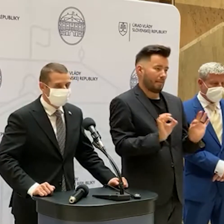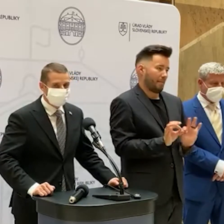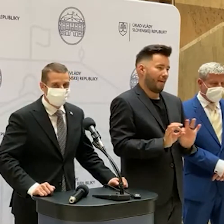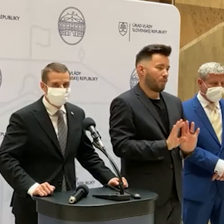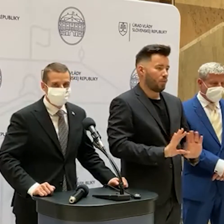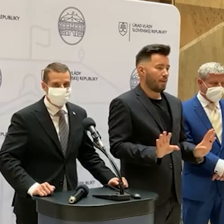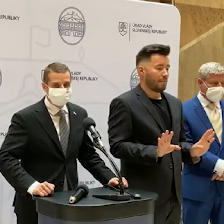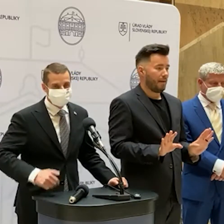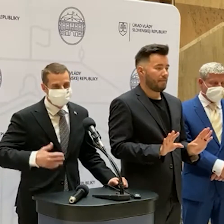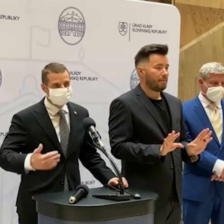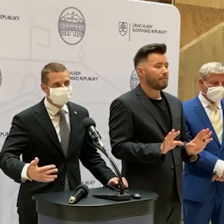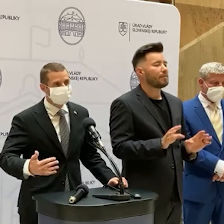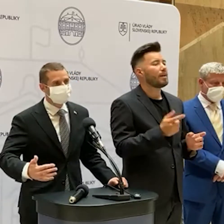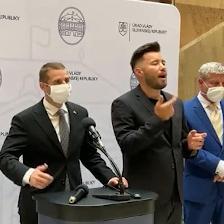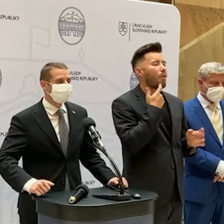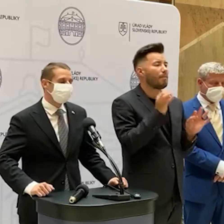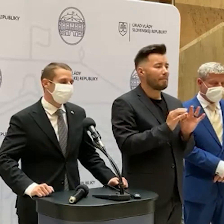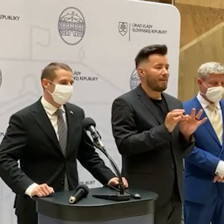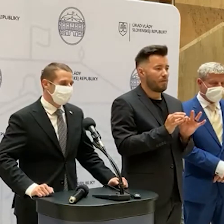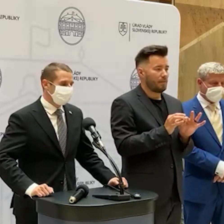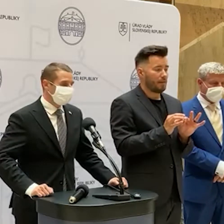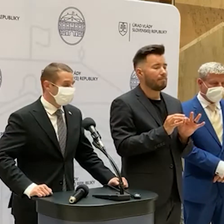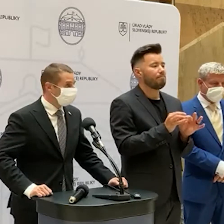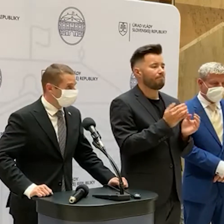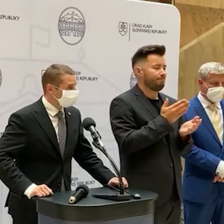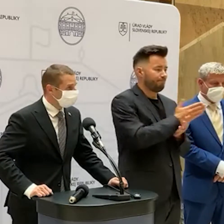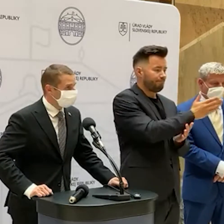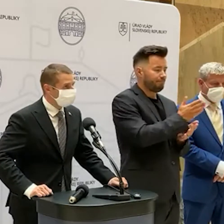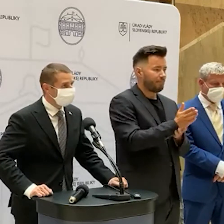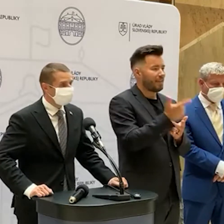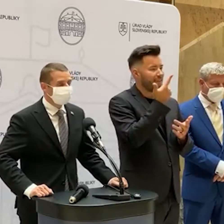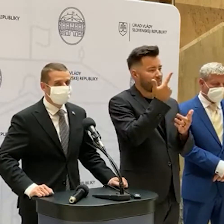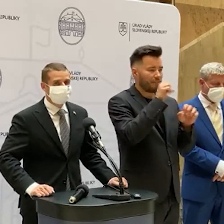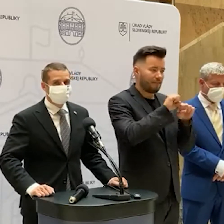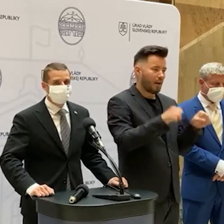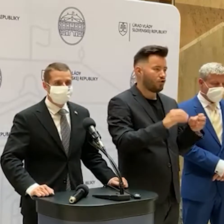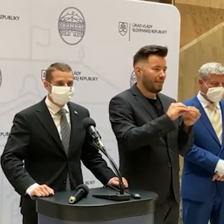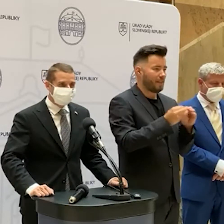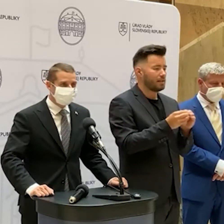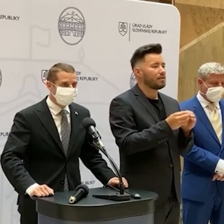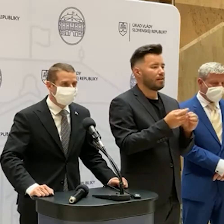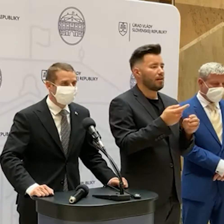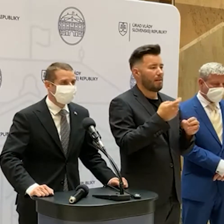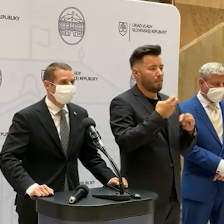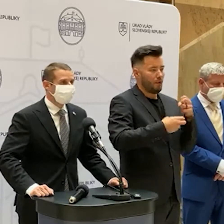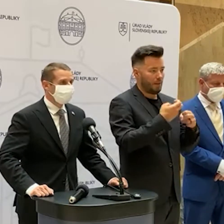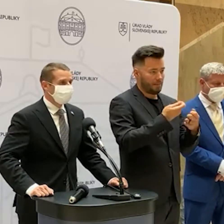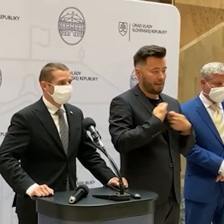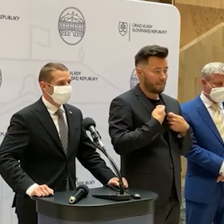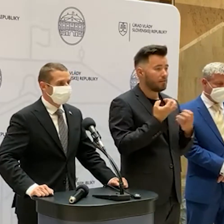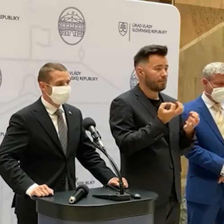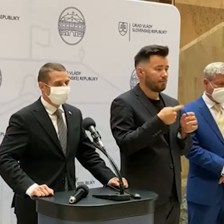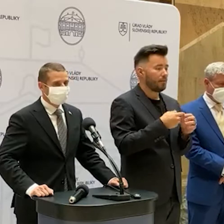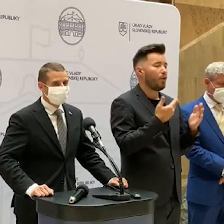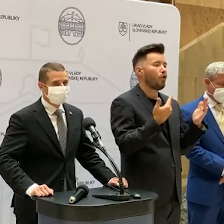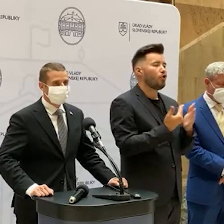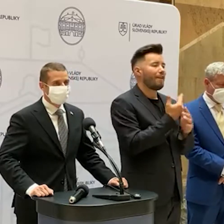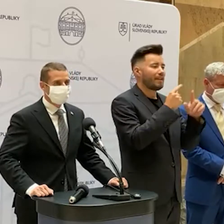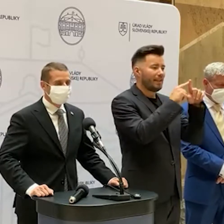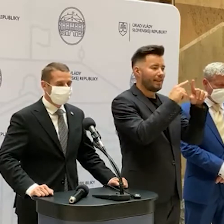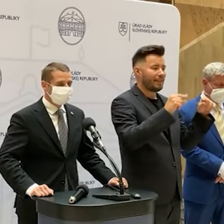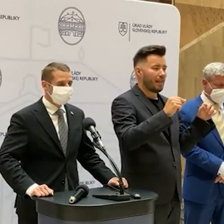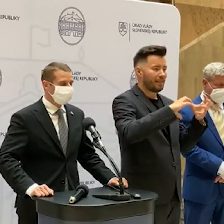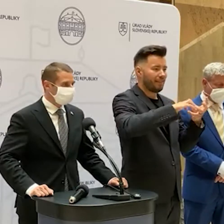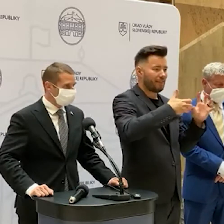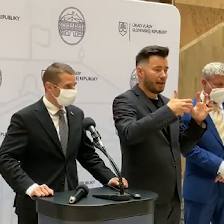zvažujeme dve zásadné veci, ktoré nám robia momentálne problém. A to je nový Delta variant, ktorý, ako iste